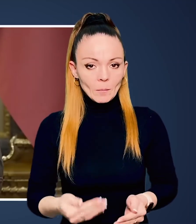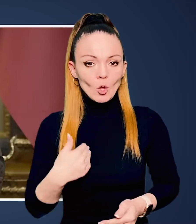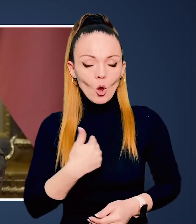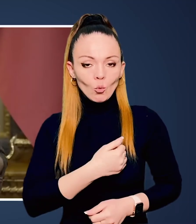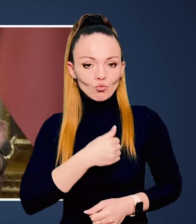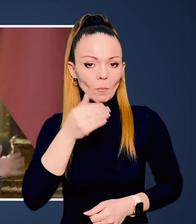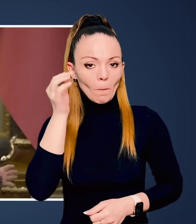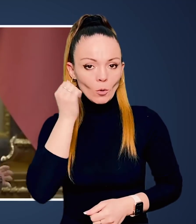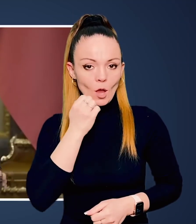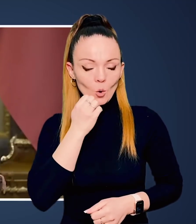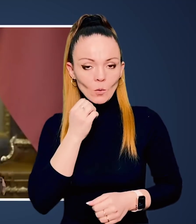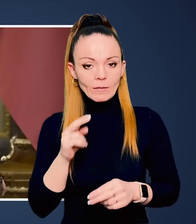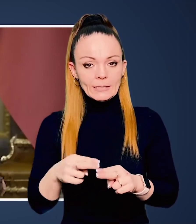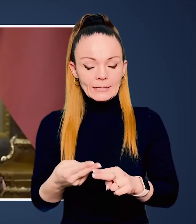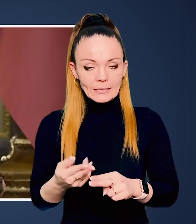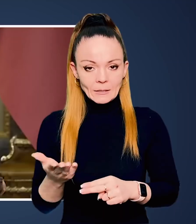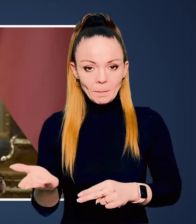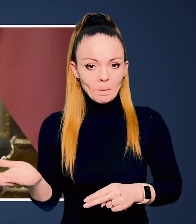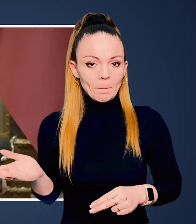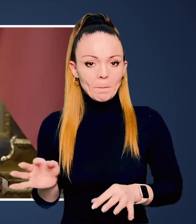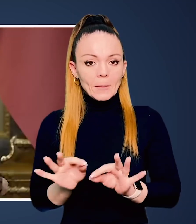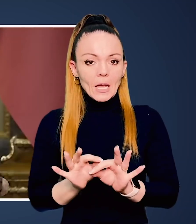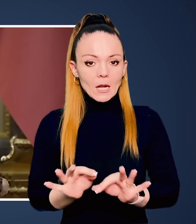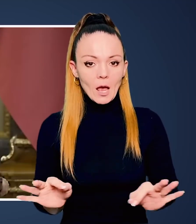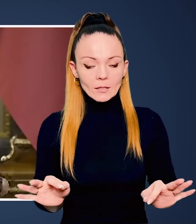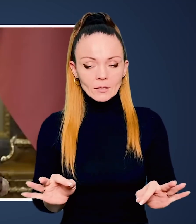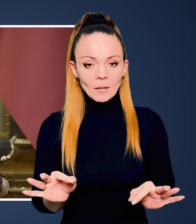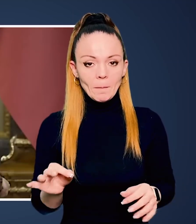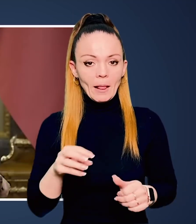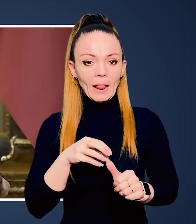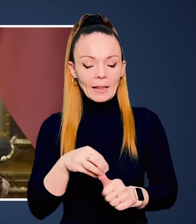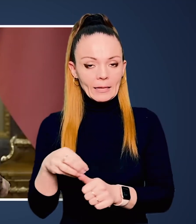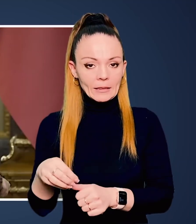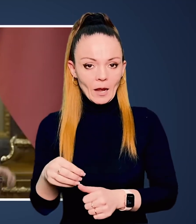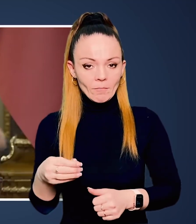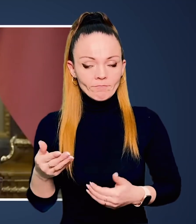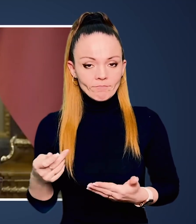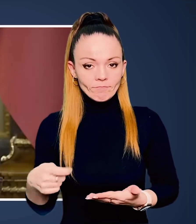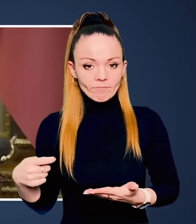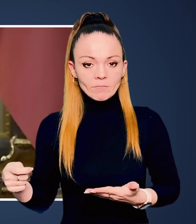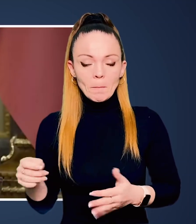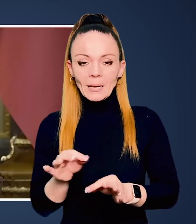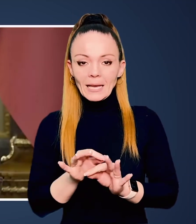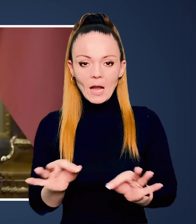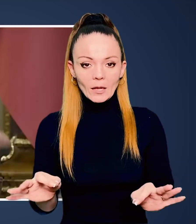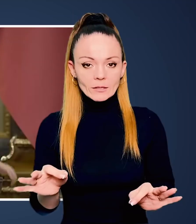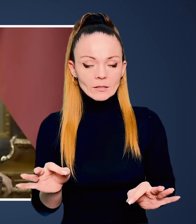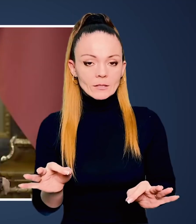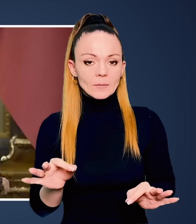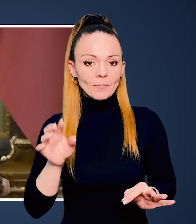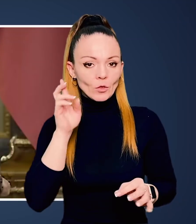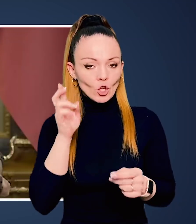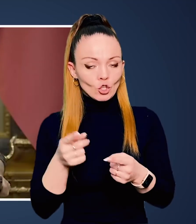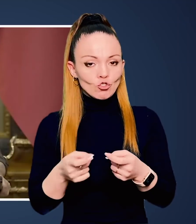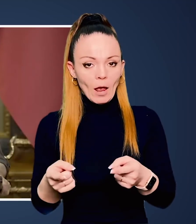хочу подякувати цим прекрасним лідерам прекрасних